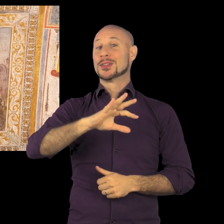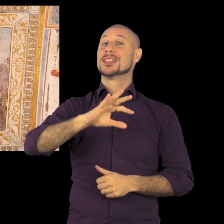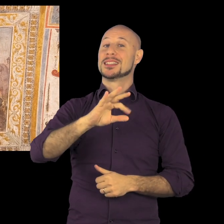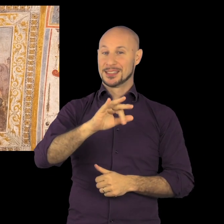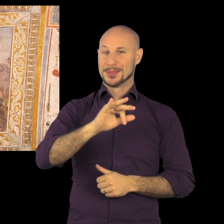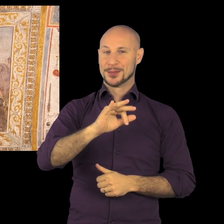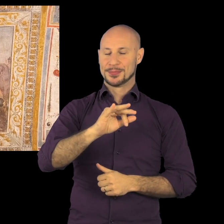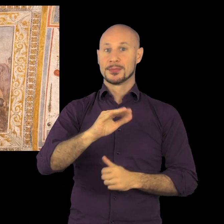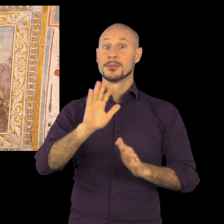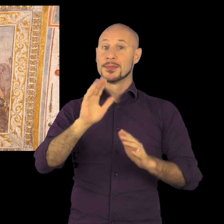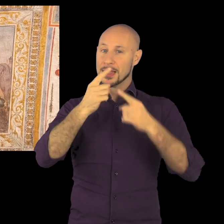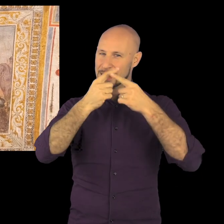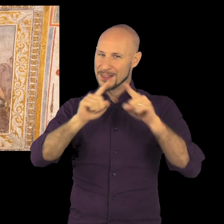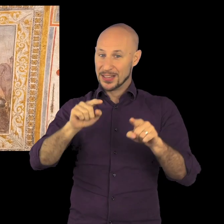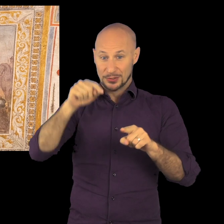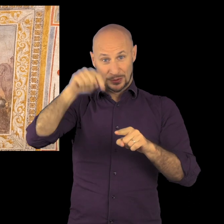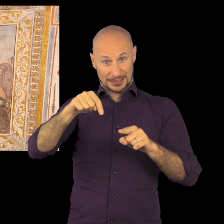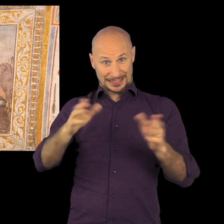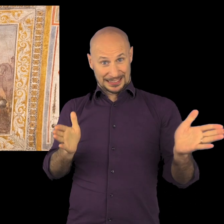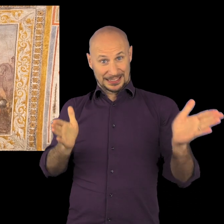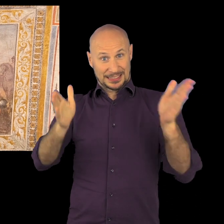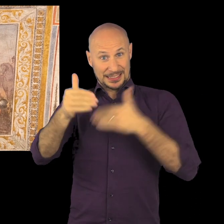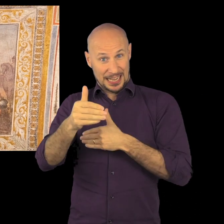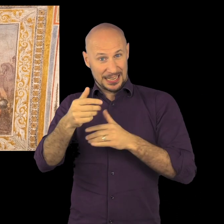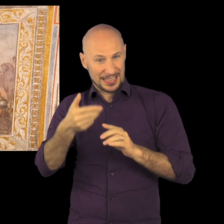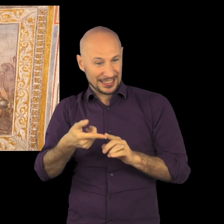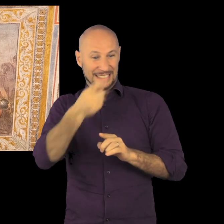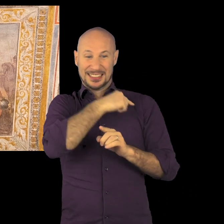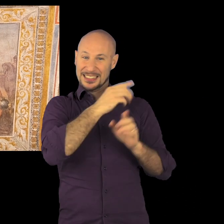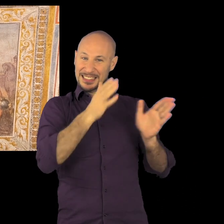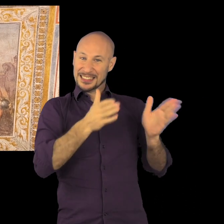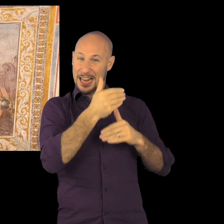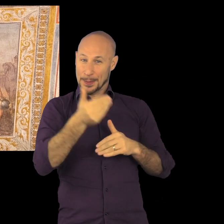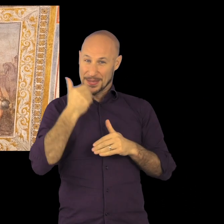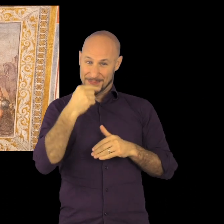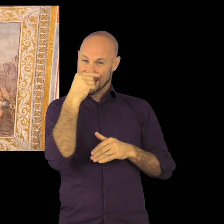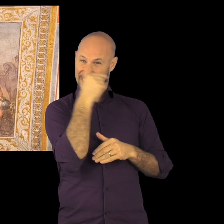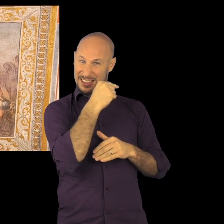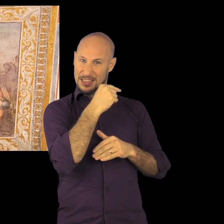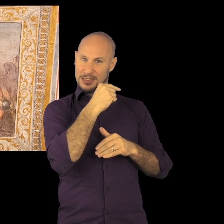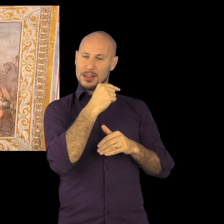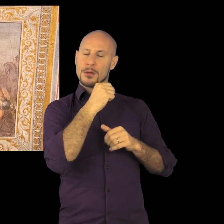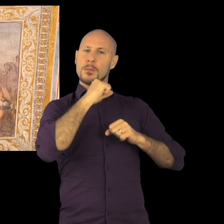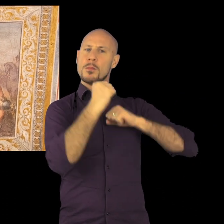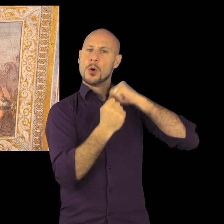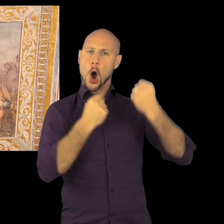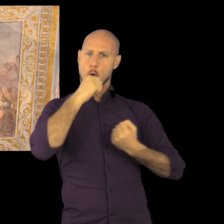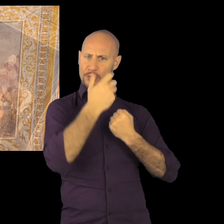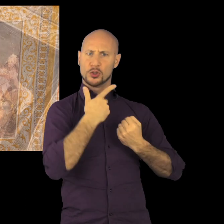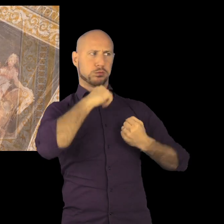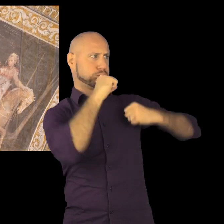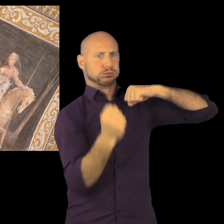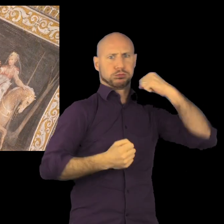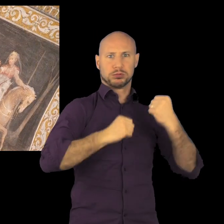richiama allo stile di Ottavio Semino ma realizzato con una pacatezza e una ieraticità di toni